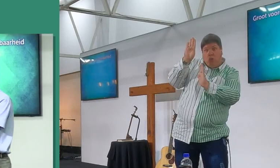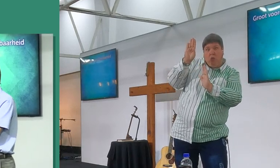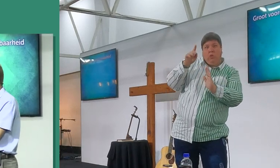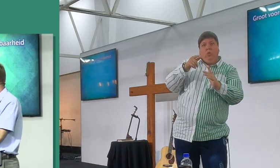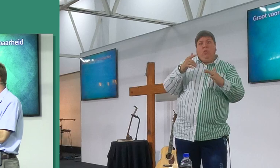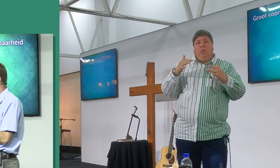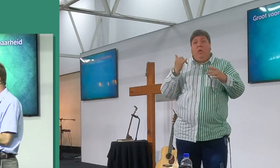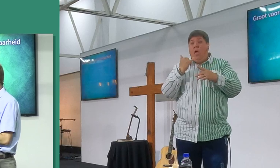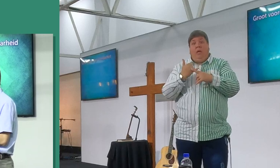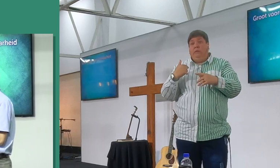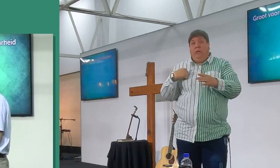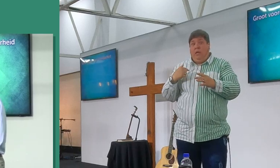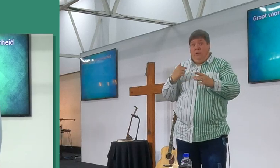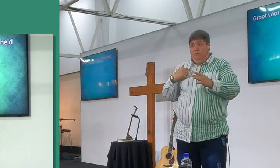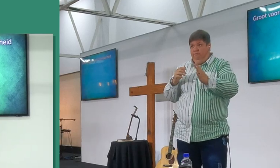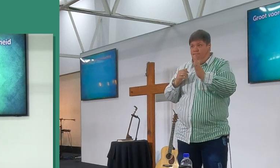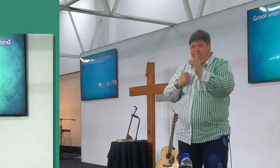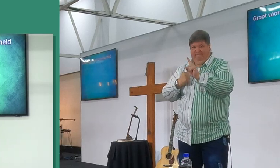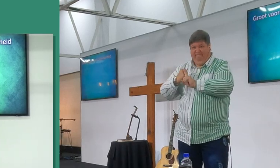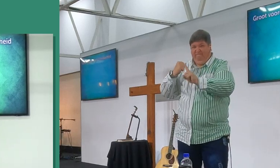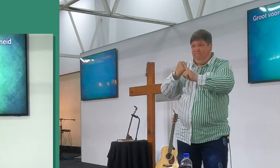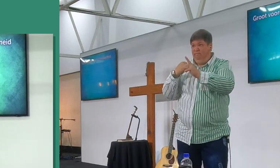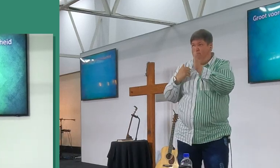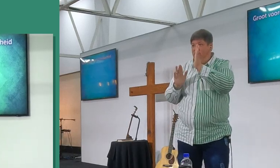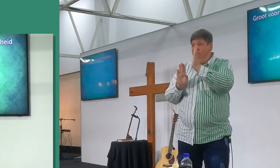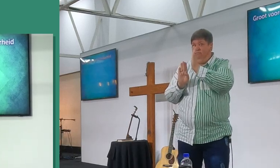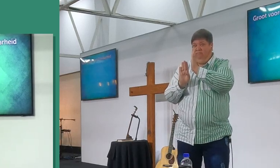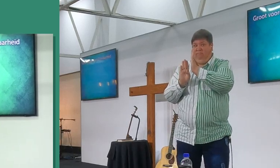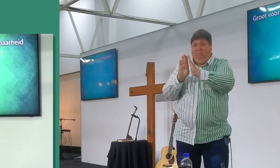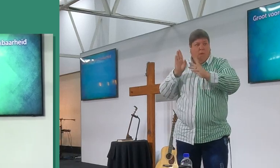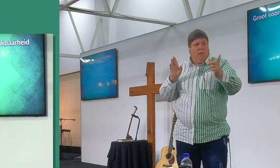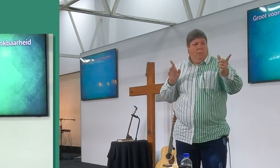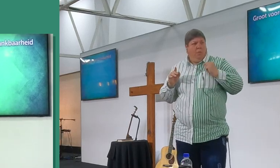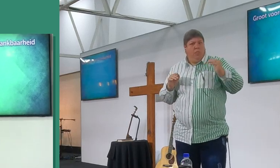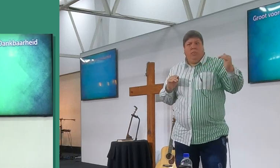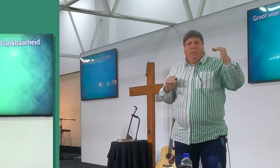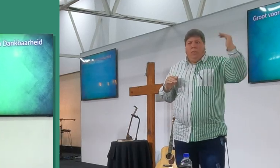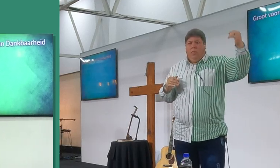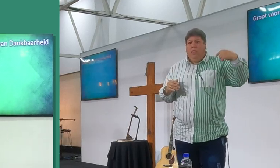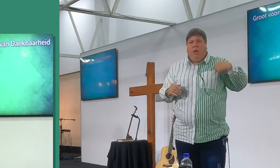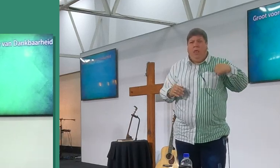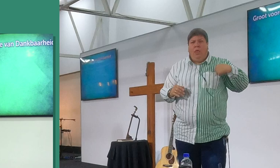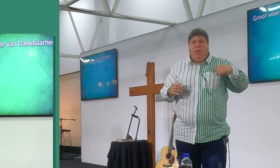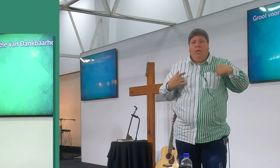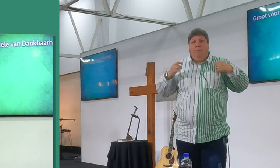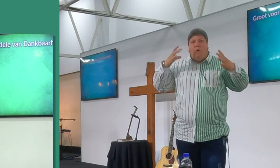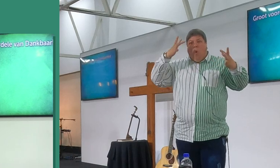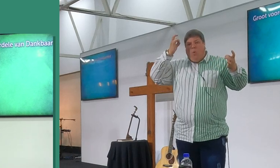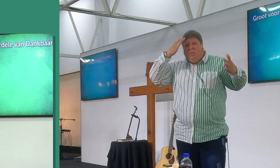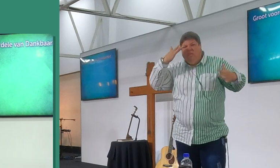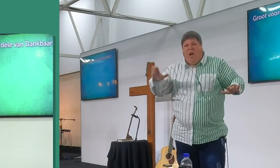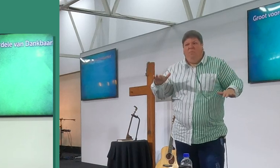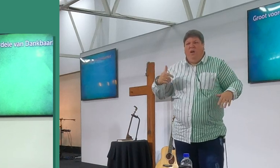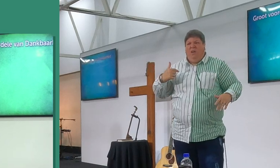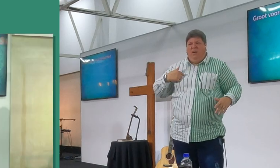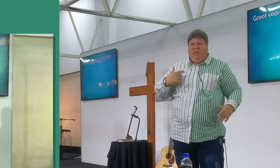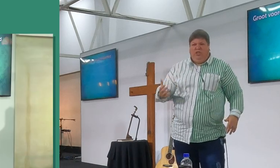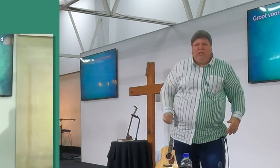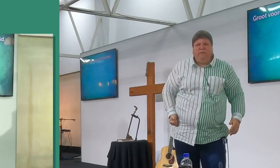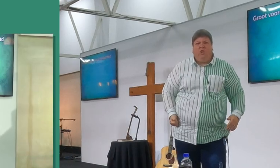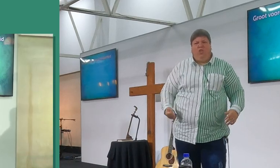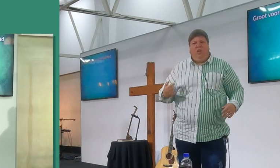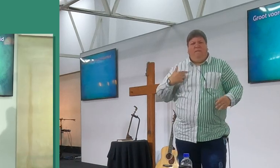maar wanneer progressie my drive is, dan word ek ondankbaar, en wanneer ek ondankbaar is, beroofd het van my sekere goeders in my leven,